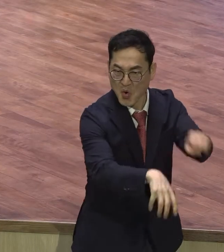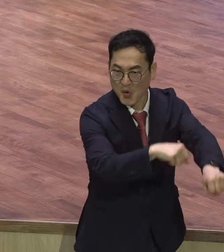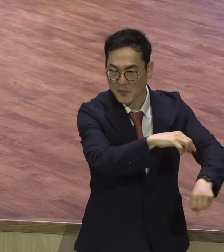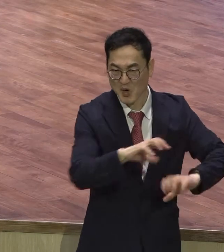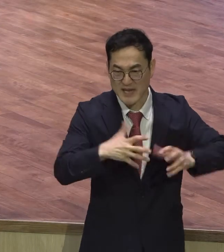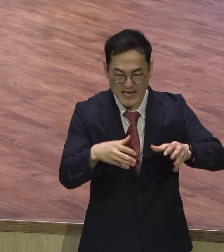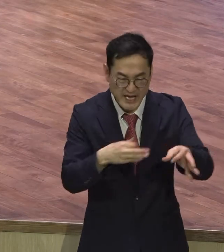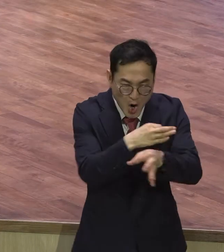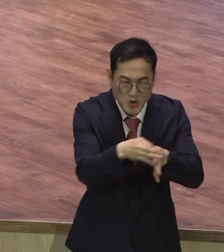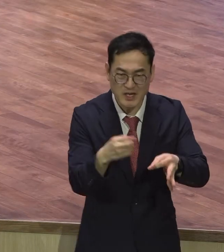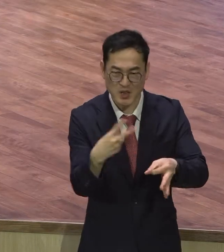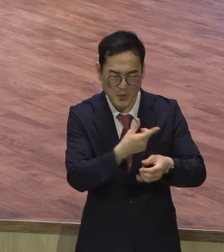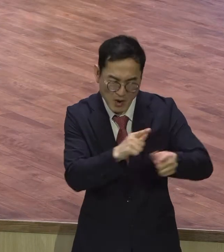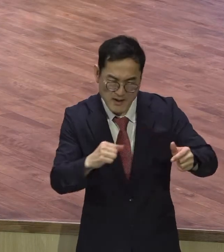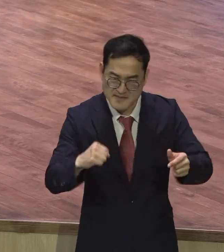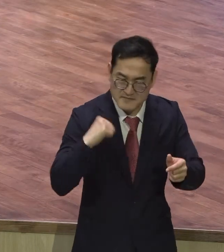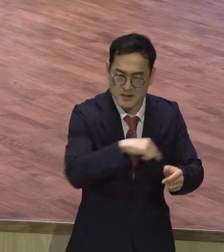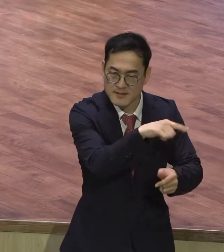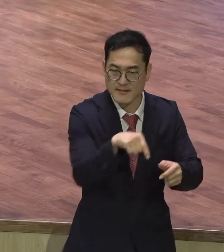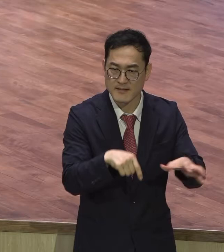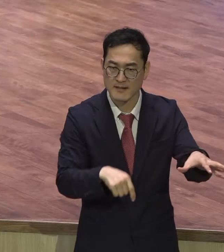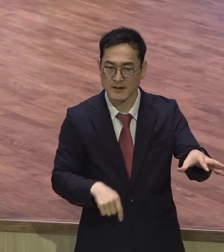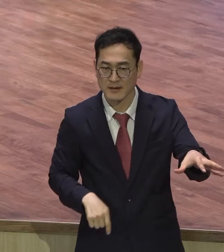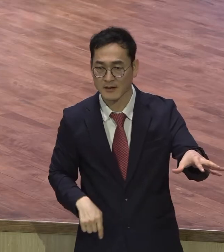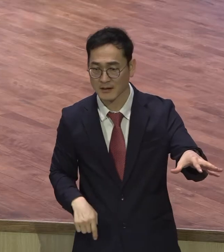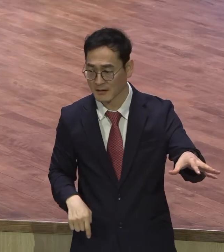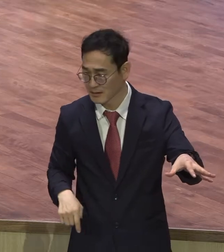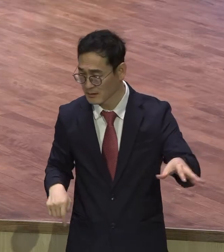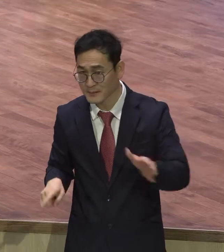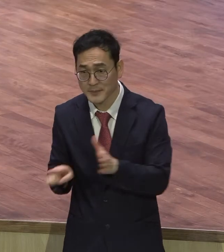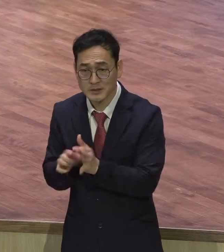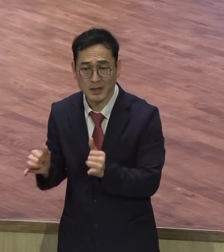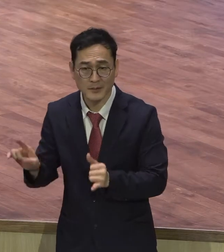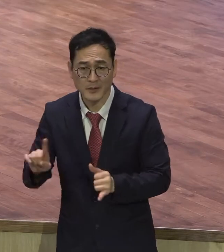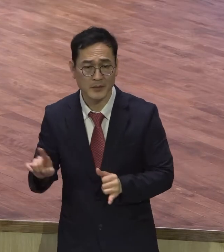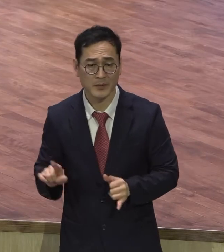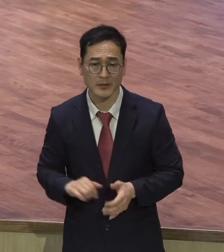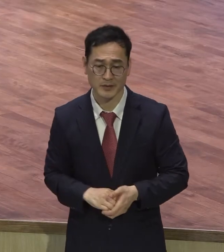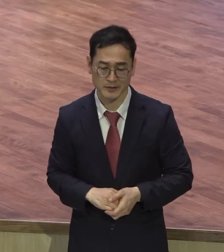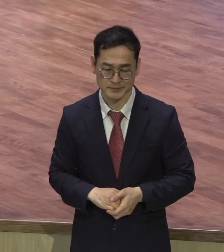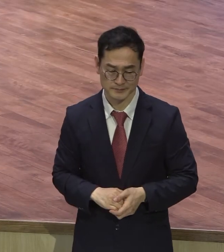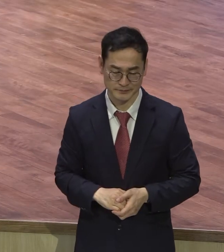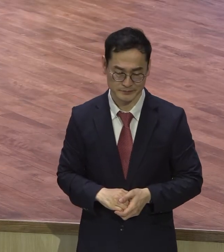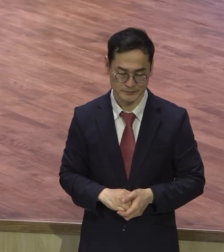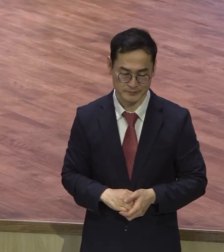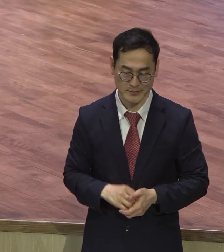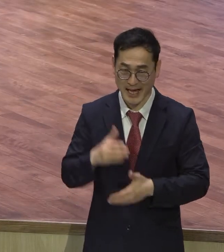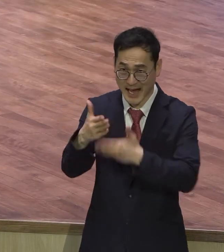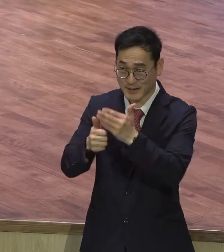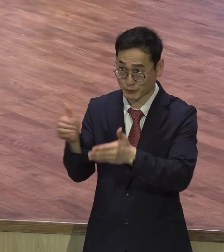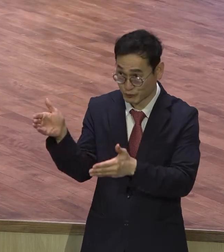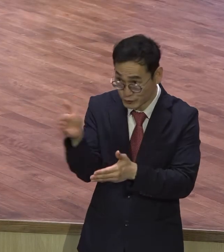요한열 소장 사재로 보면 물어 하나님께로부터 난자마다 세상을 이기느니라 세상을 이기는